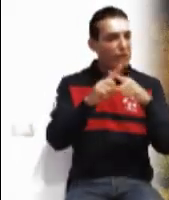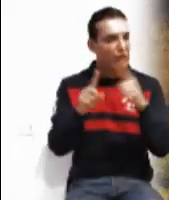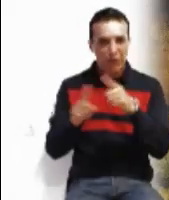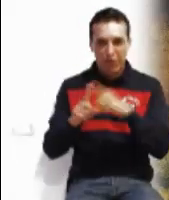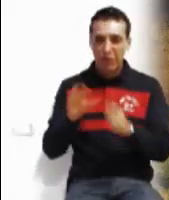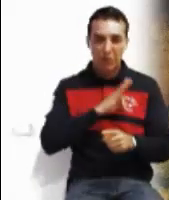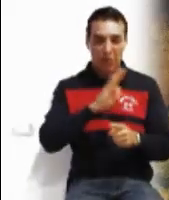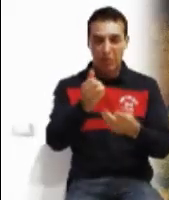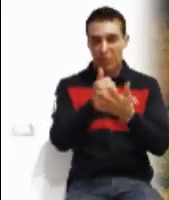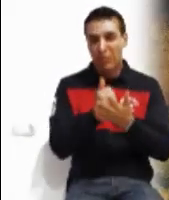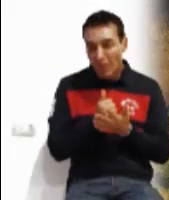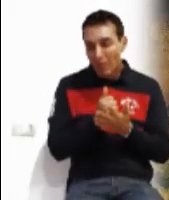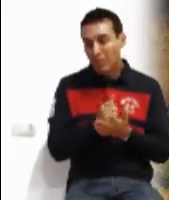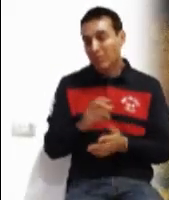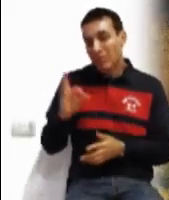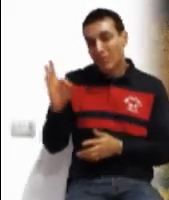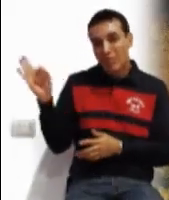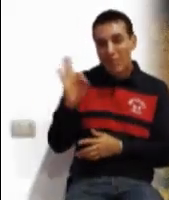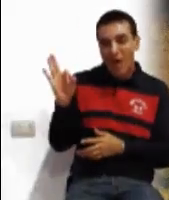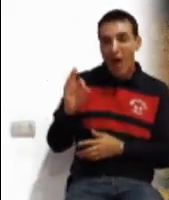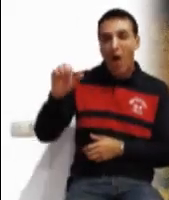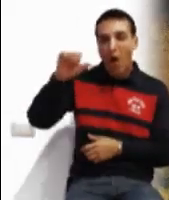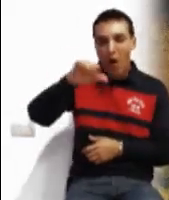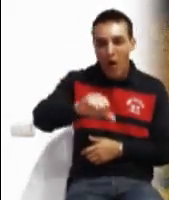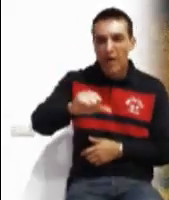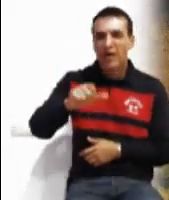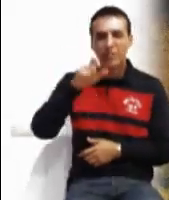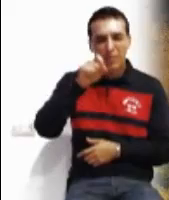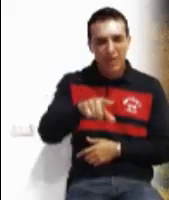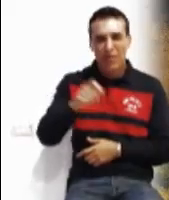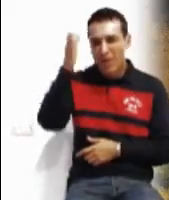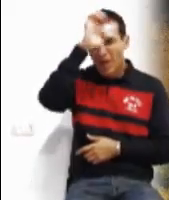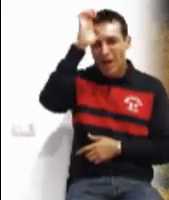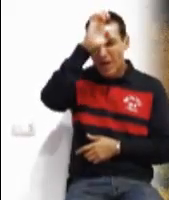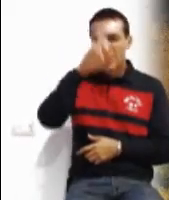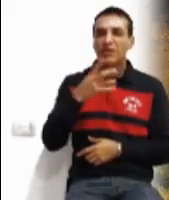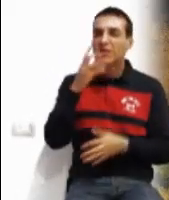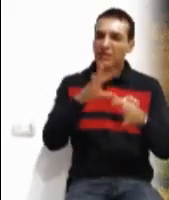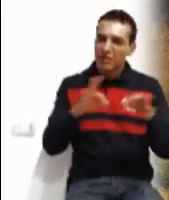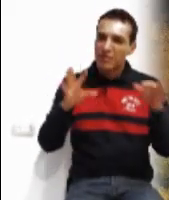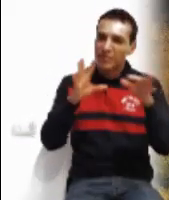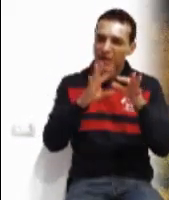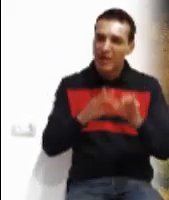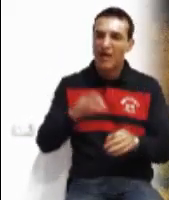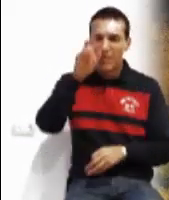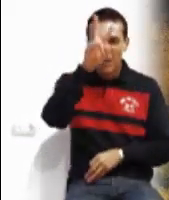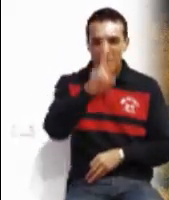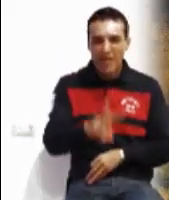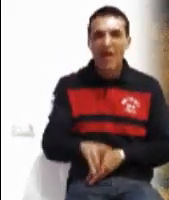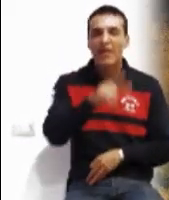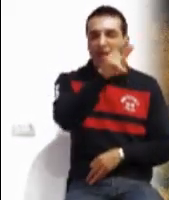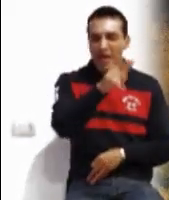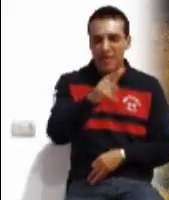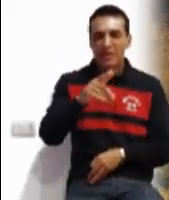Evangelio de San Marcos nos acerca a la realidad de los discípulos Después de la multiplicación de los panes